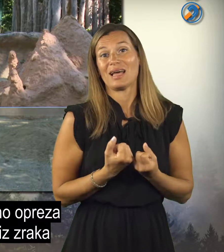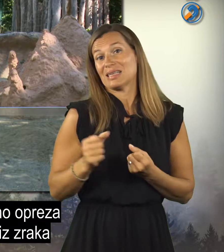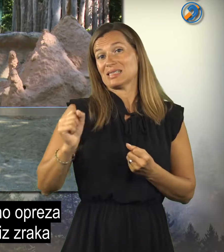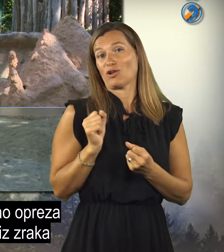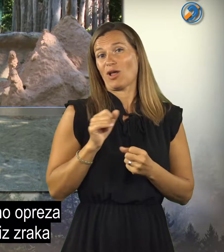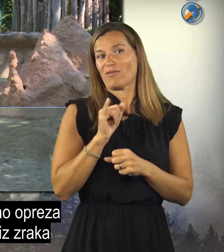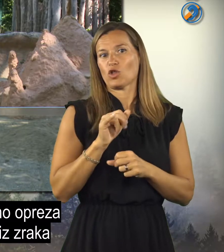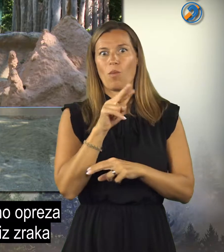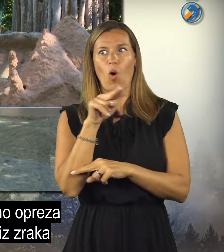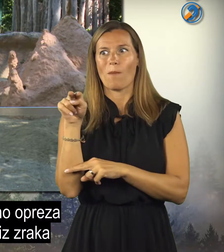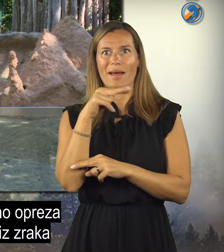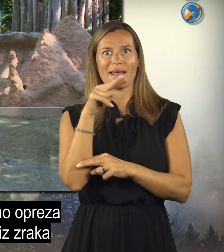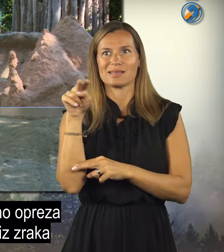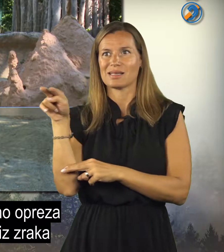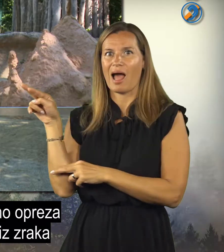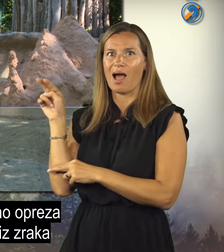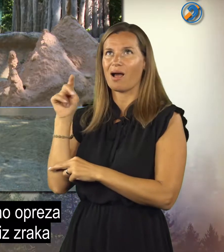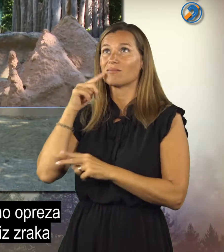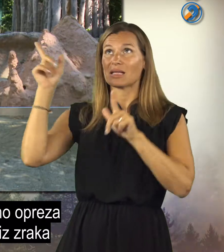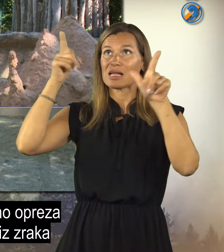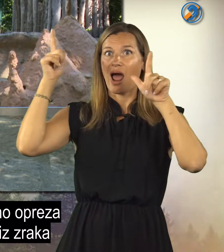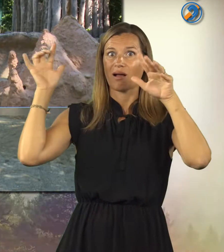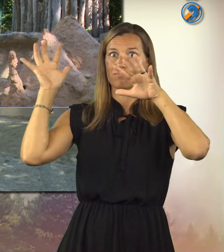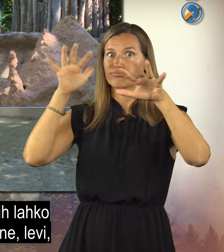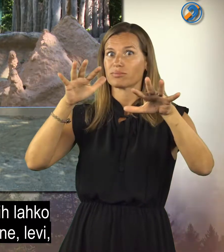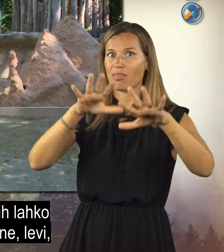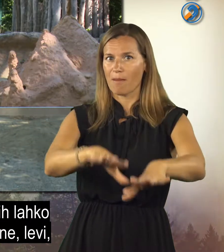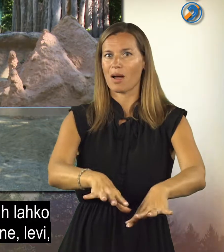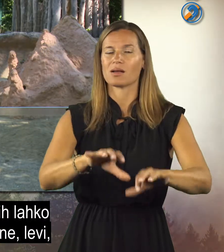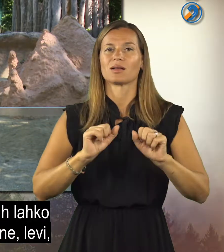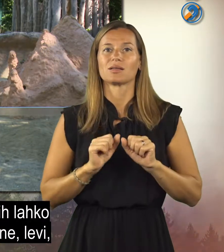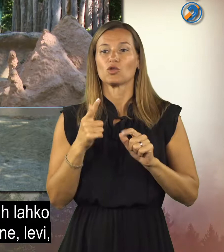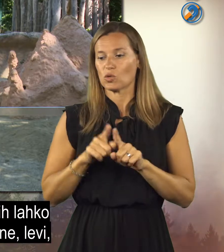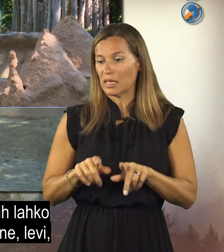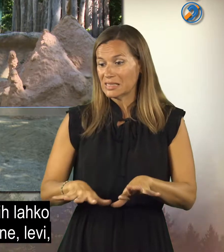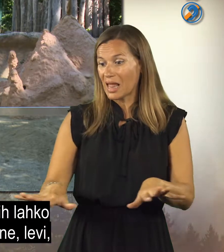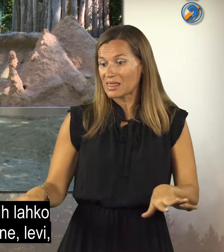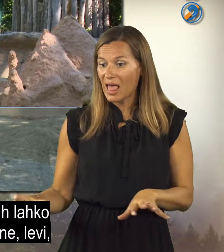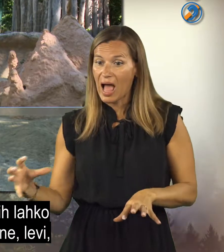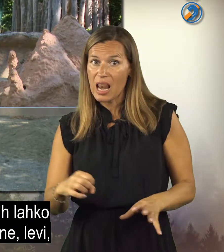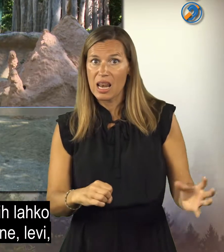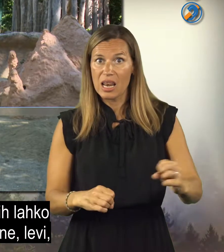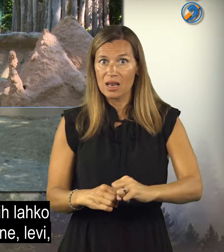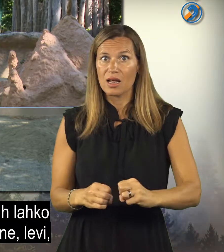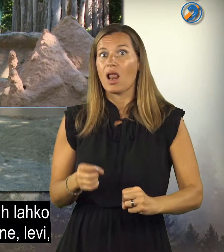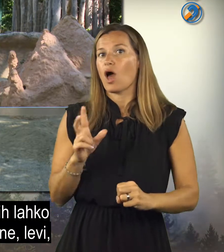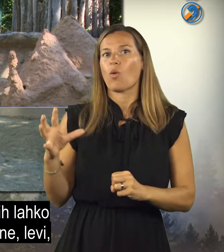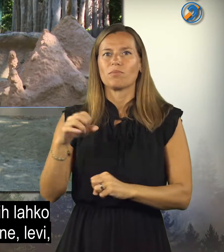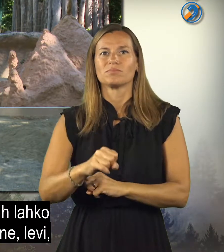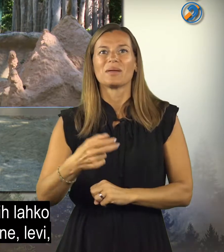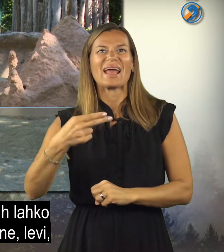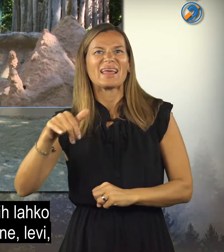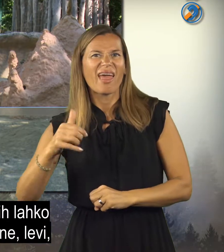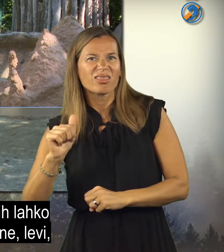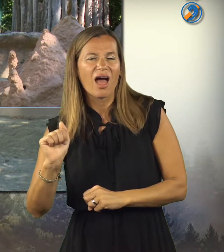stalno opreza za plenilci iz raka in tudi iz stal, ker jih lahko plenijo hijene,